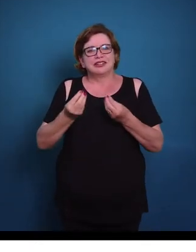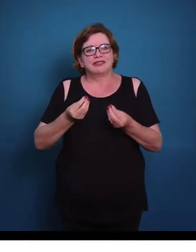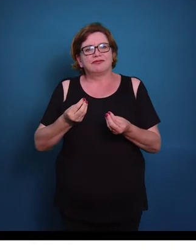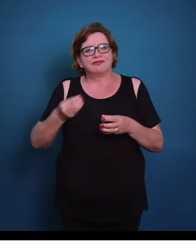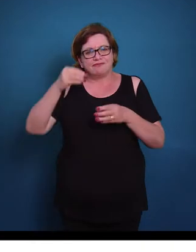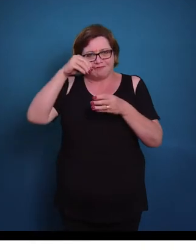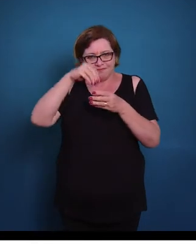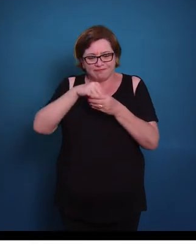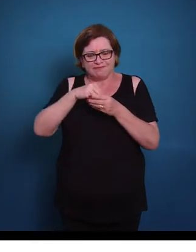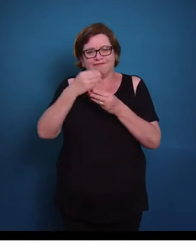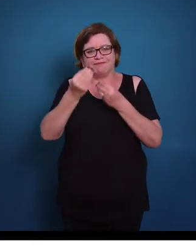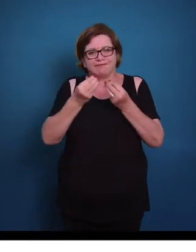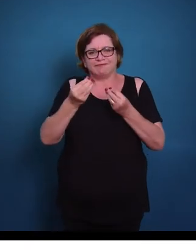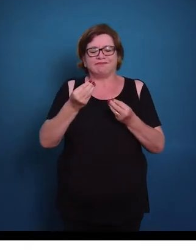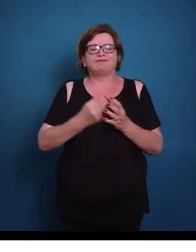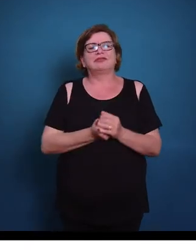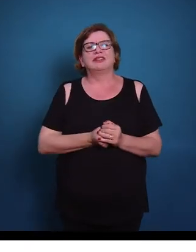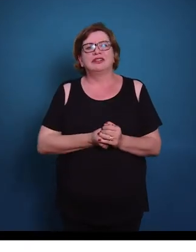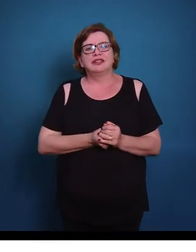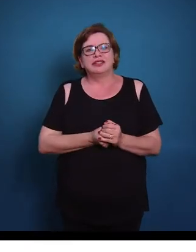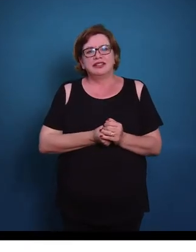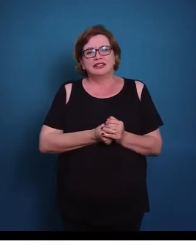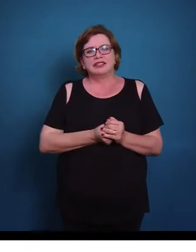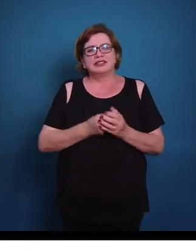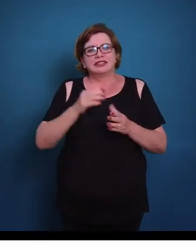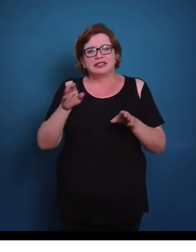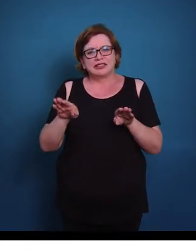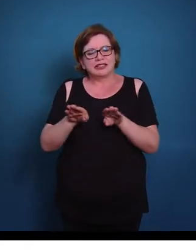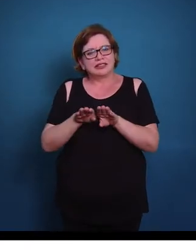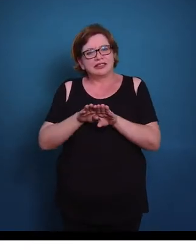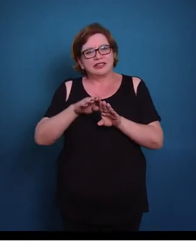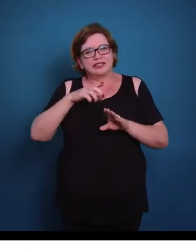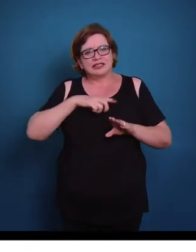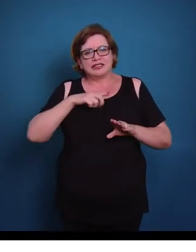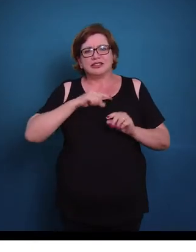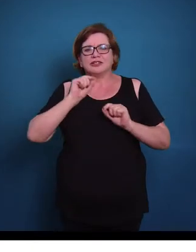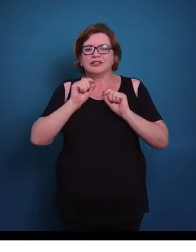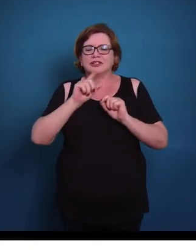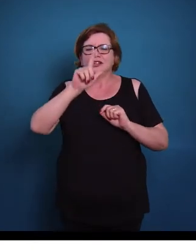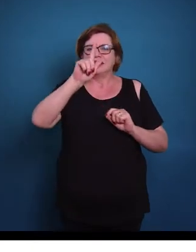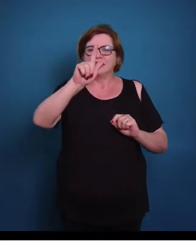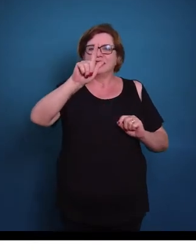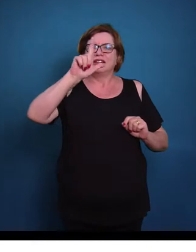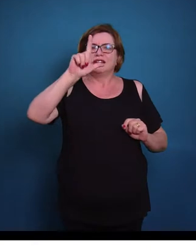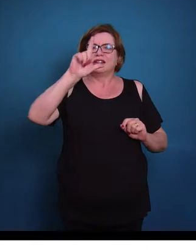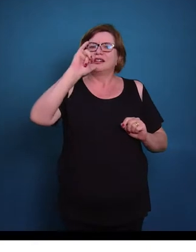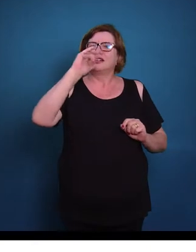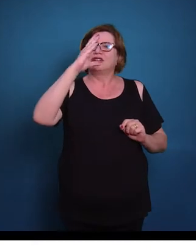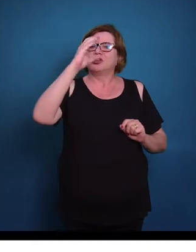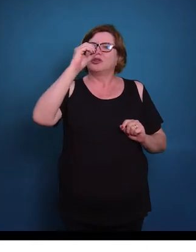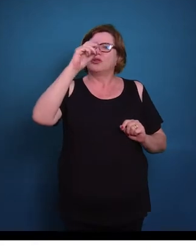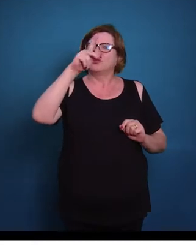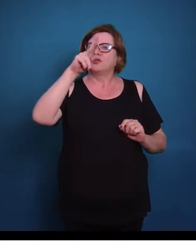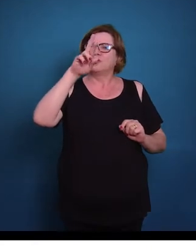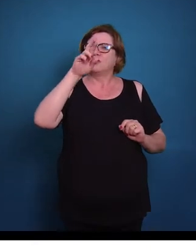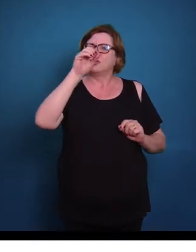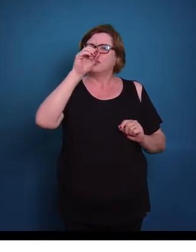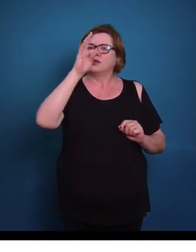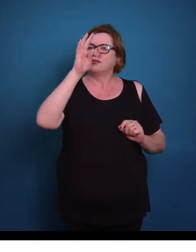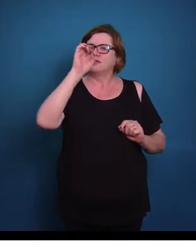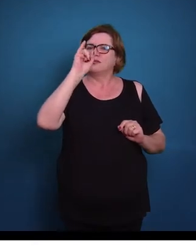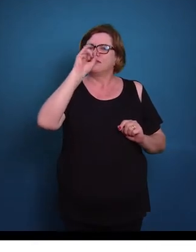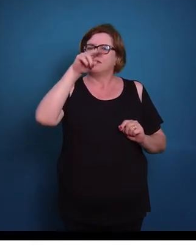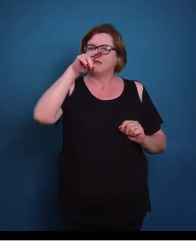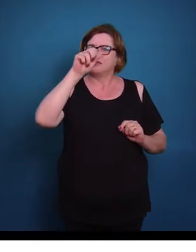dentro da substância amorfa. Além disso, nós possuímos glicoproteínas multiadesivas, que vão permitir a conexão